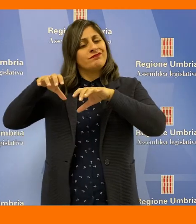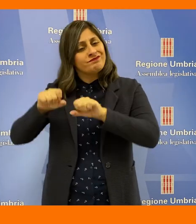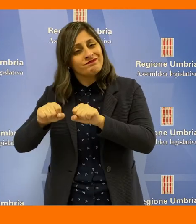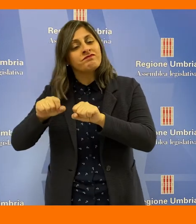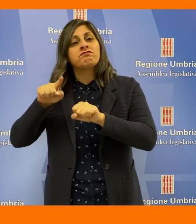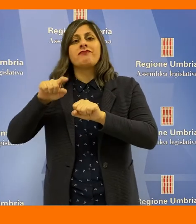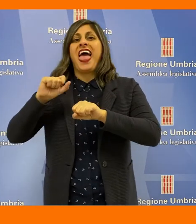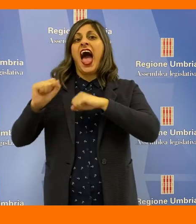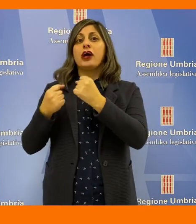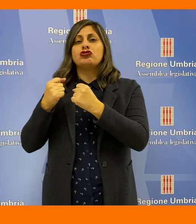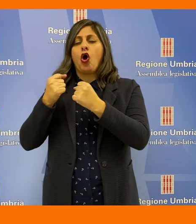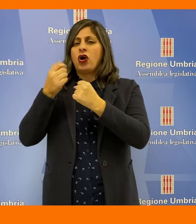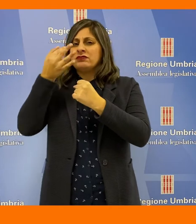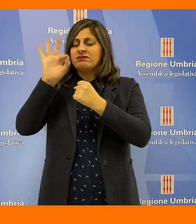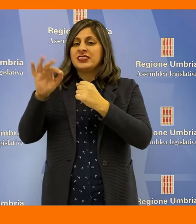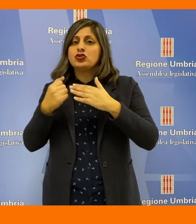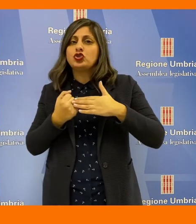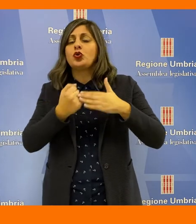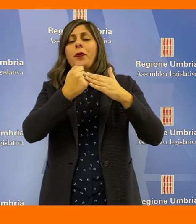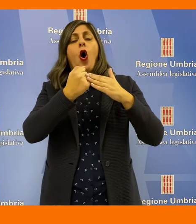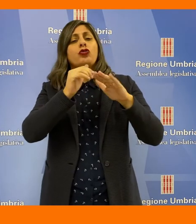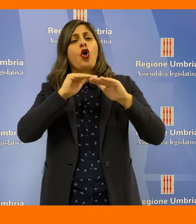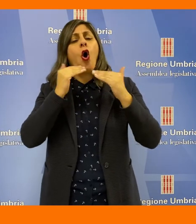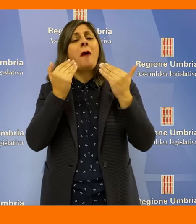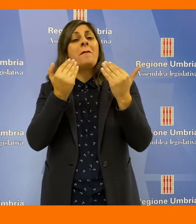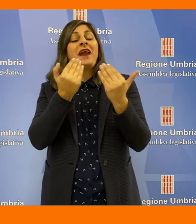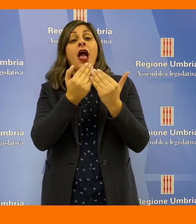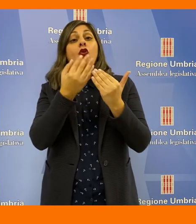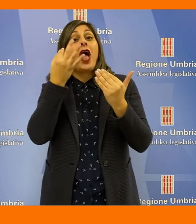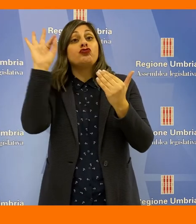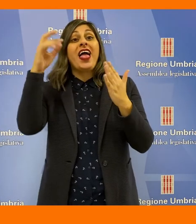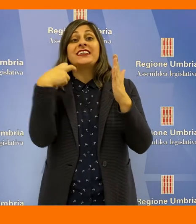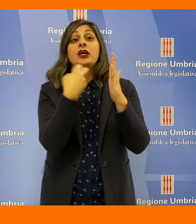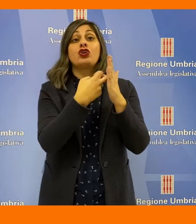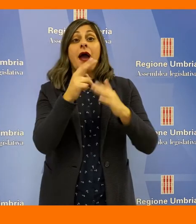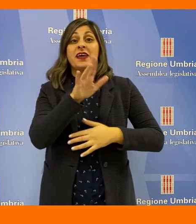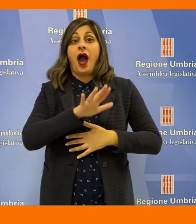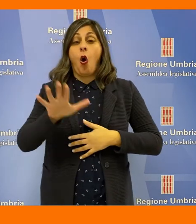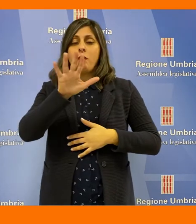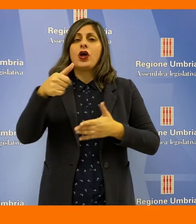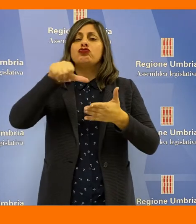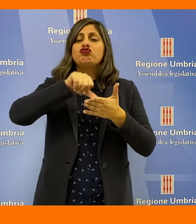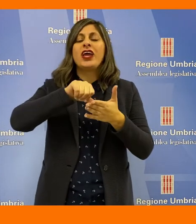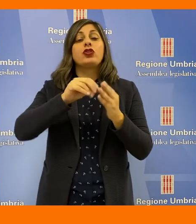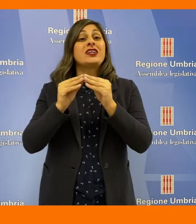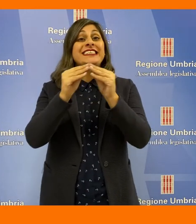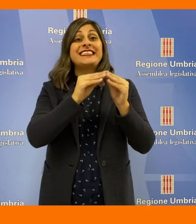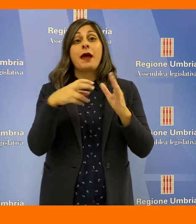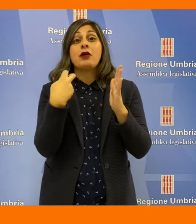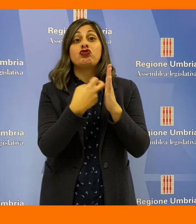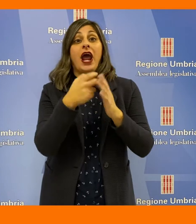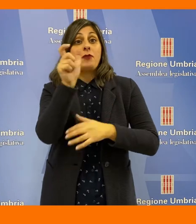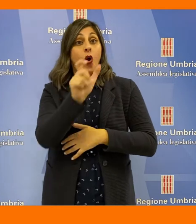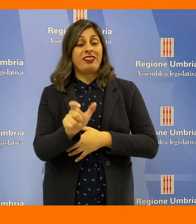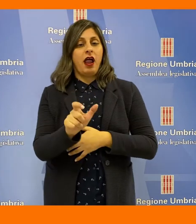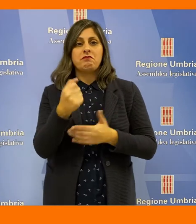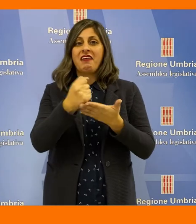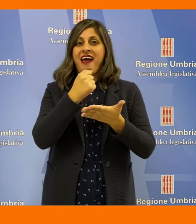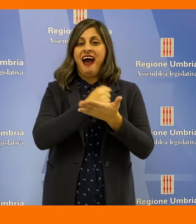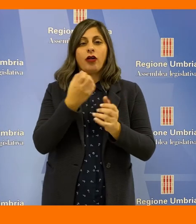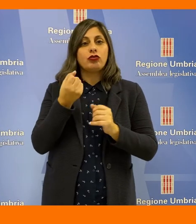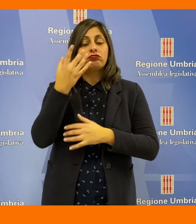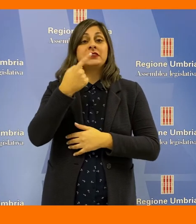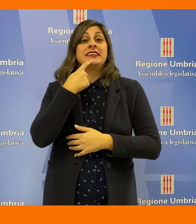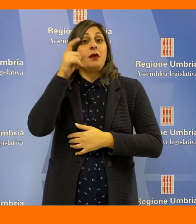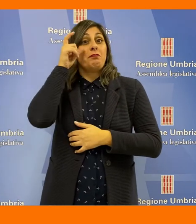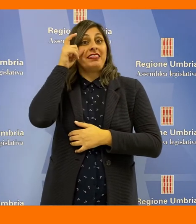impegnare la Giunta regionale a prevedere azioni per il pieno sostegno all'eccellenza ceramica Umbra, centro del sistema ceramico italiano.